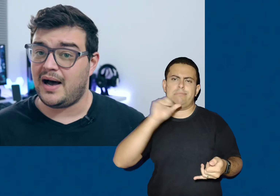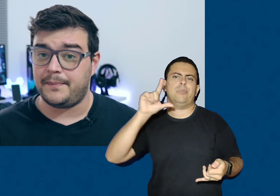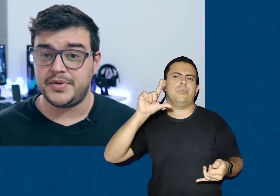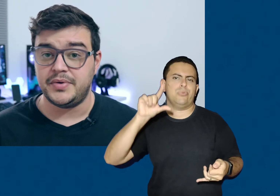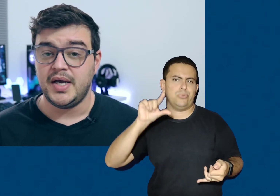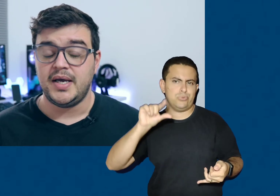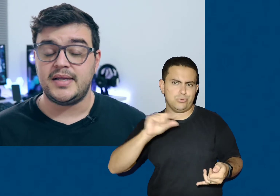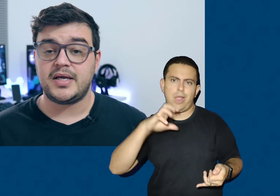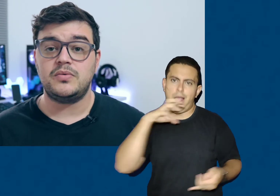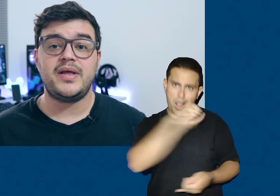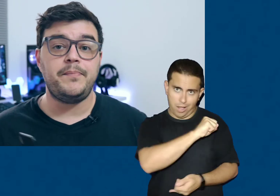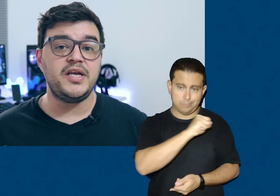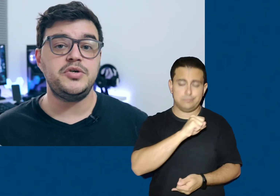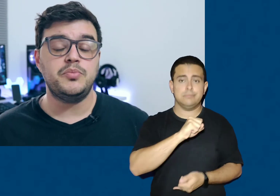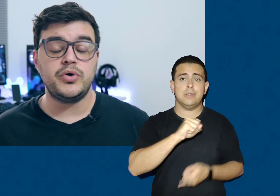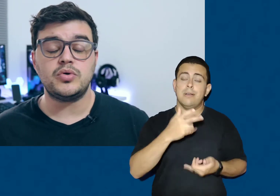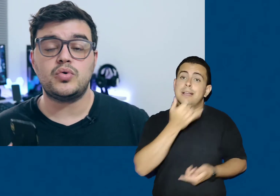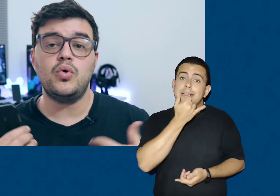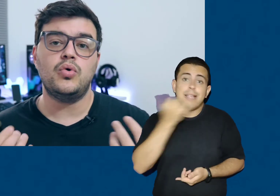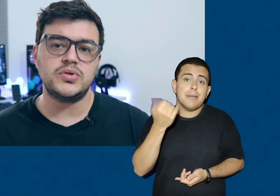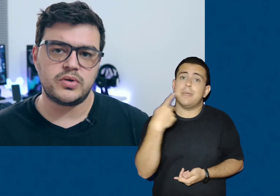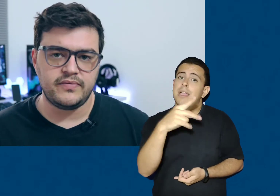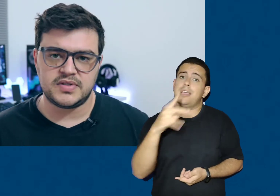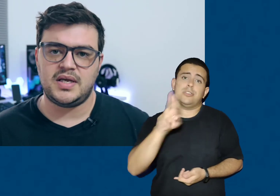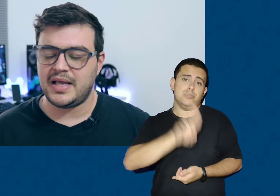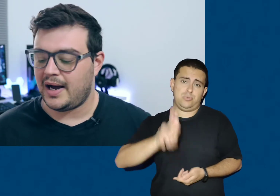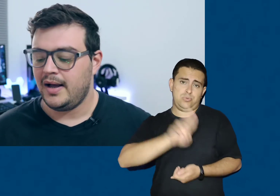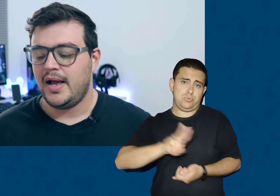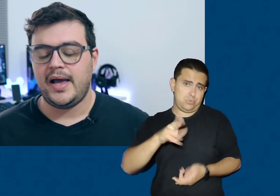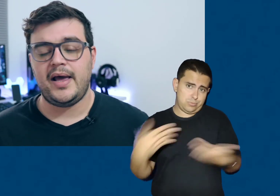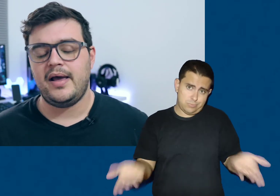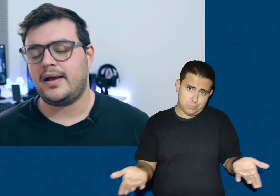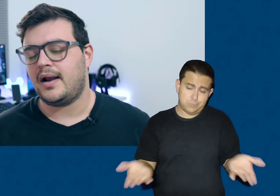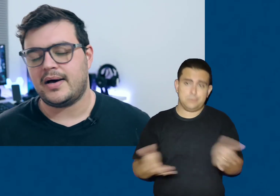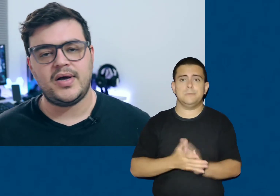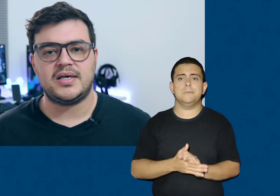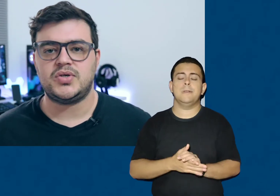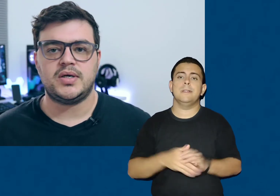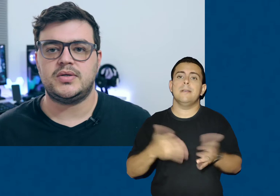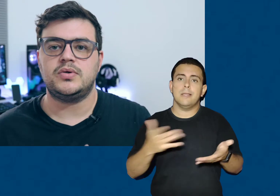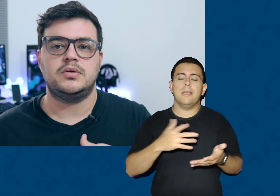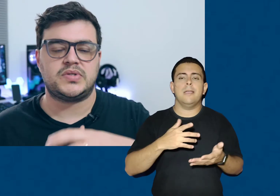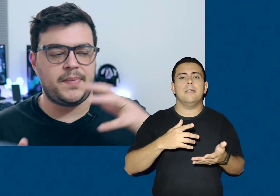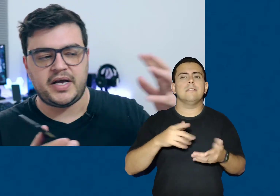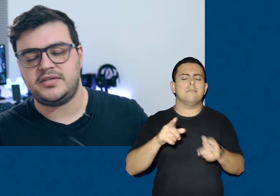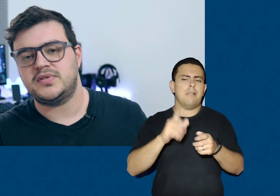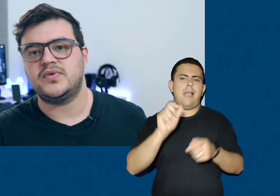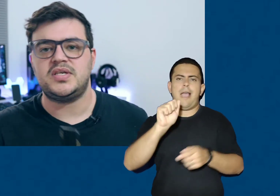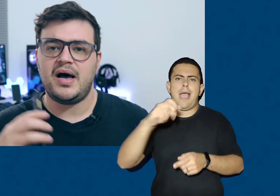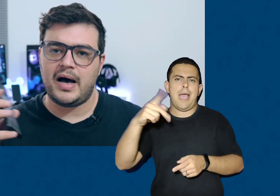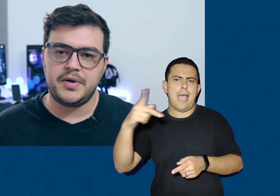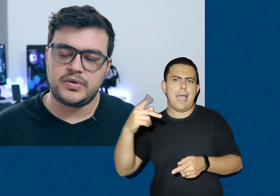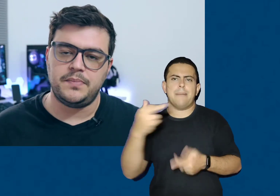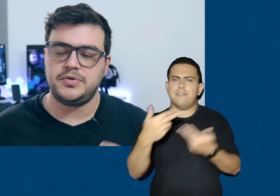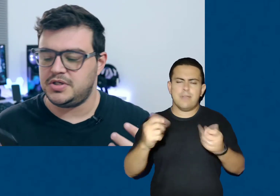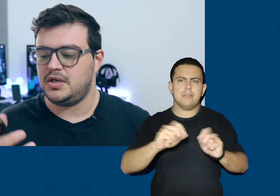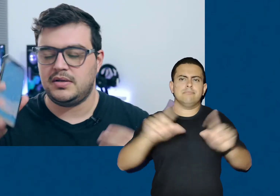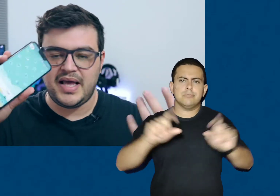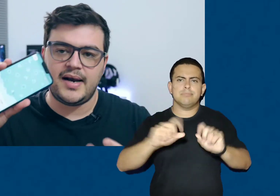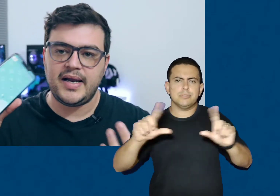rápido. Então, depende muito do uso que você dá, claro, relacionando os aplicativos que você abre, tempo de tela